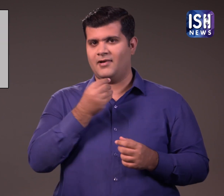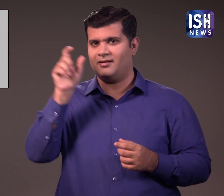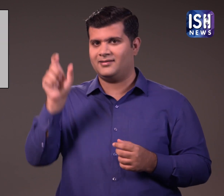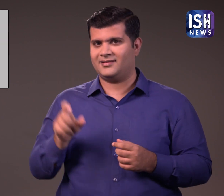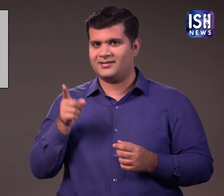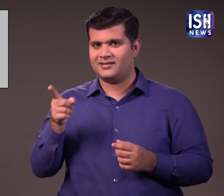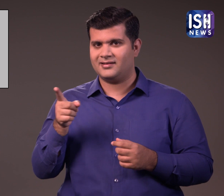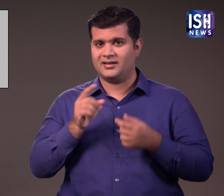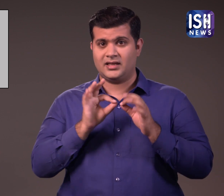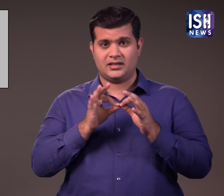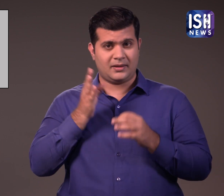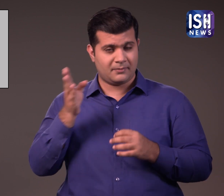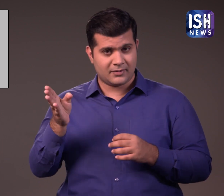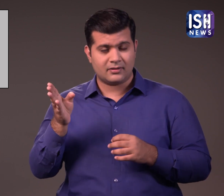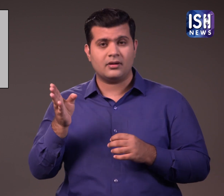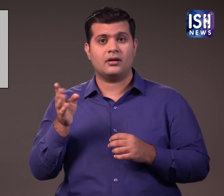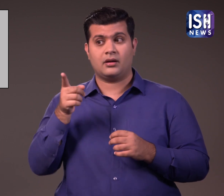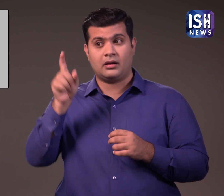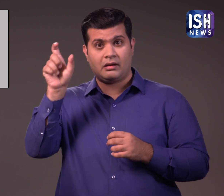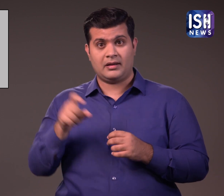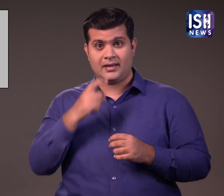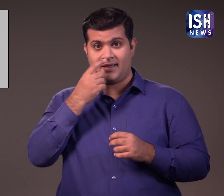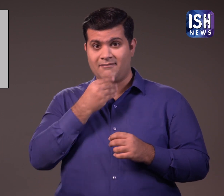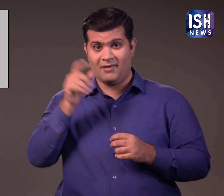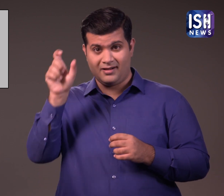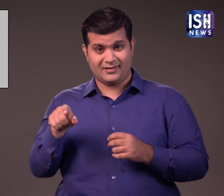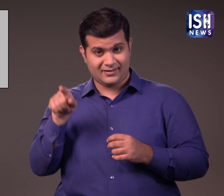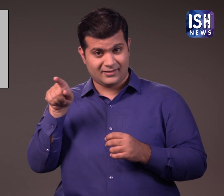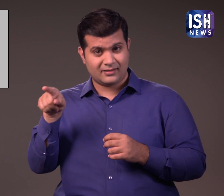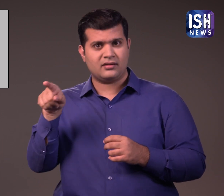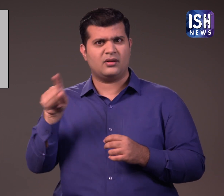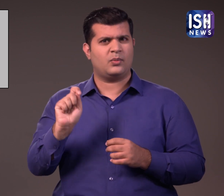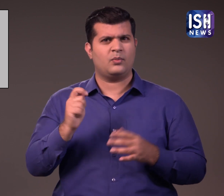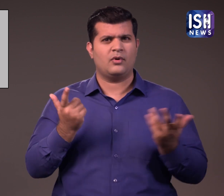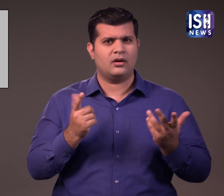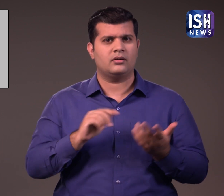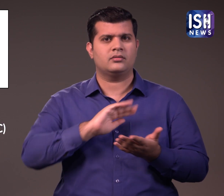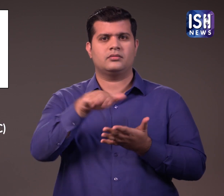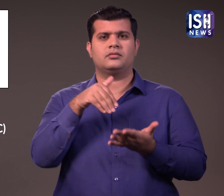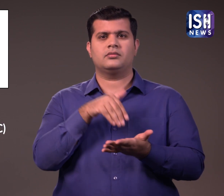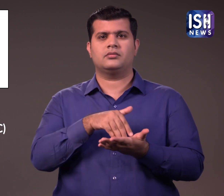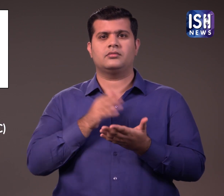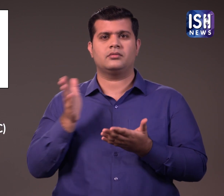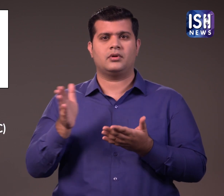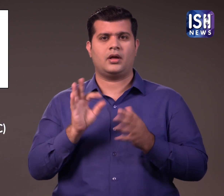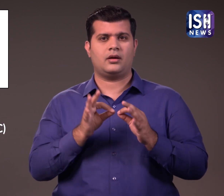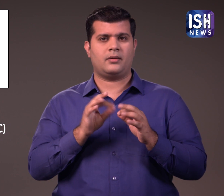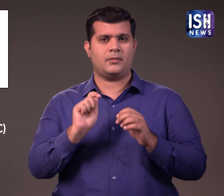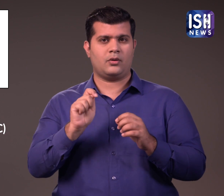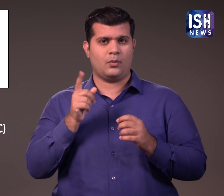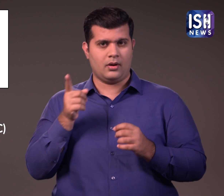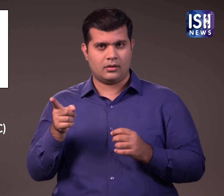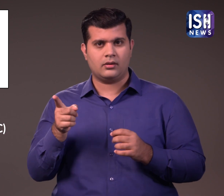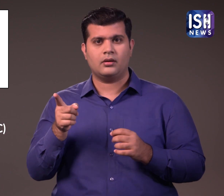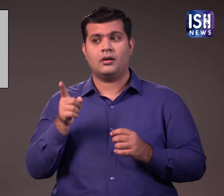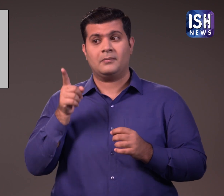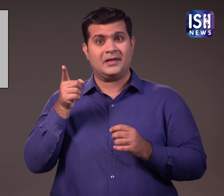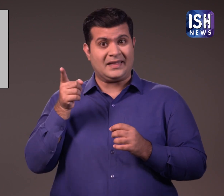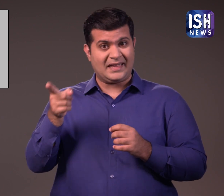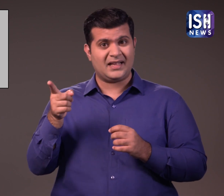इर्फान खान नाम का दुबाश्य पकड़ा गया वह ISL RTC में काम कर रहा था और डेफ को इसलाम में परिवर्थित